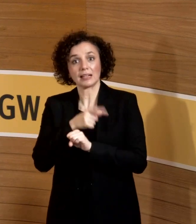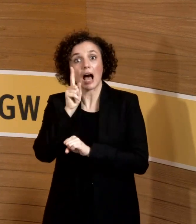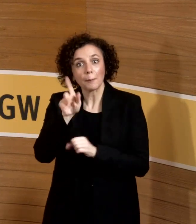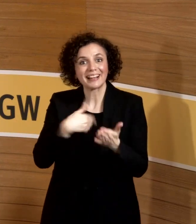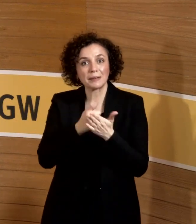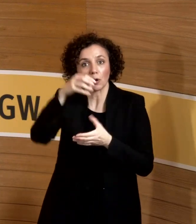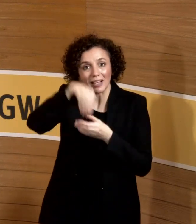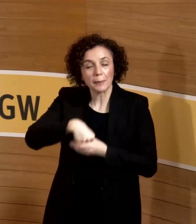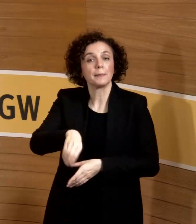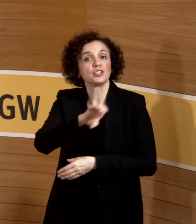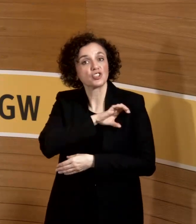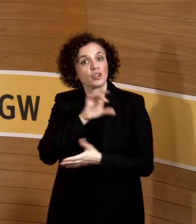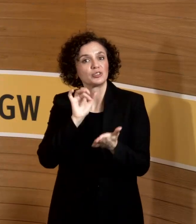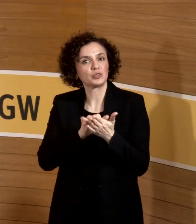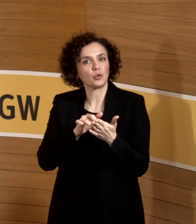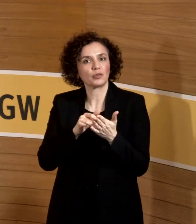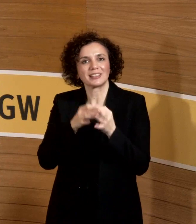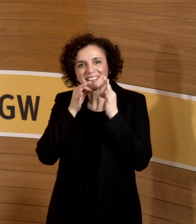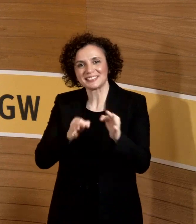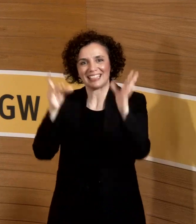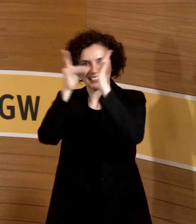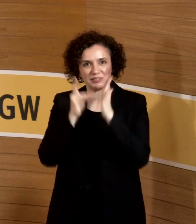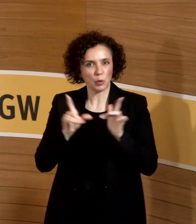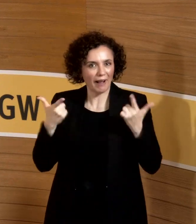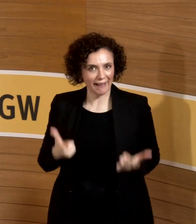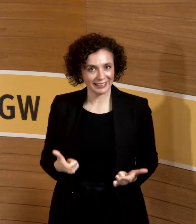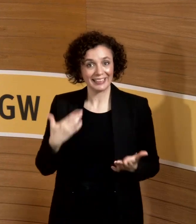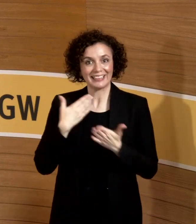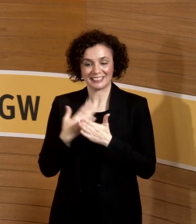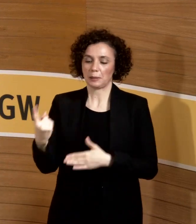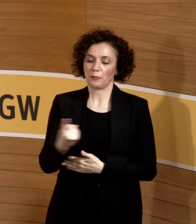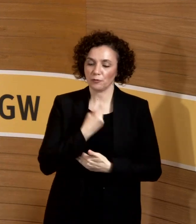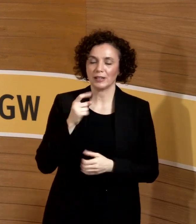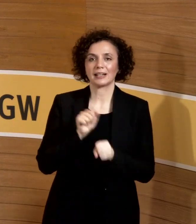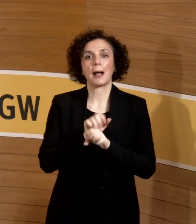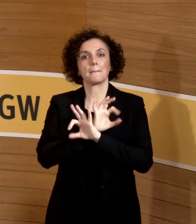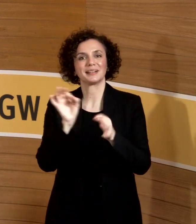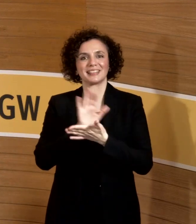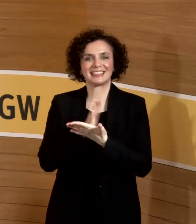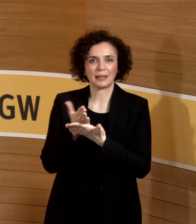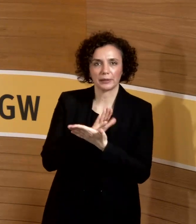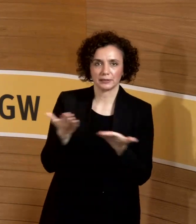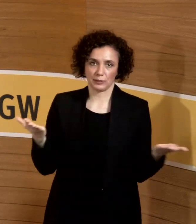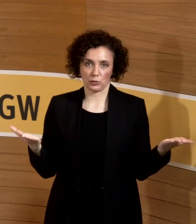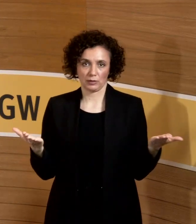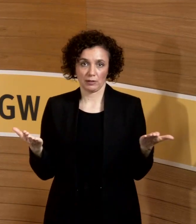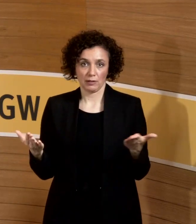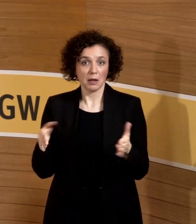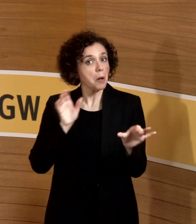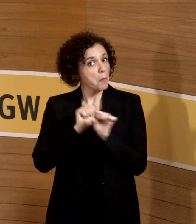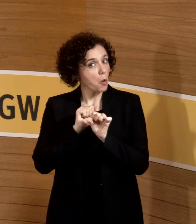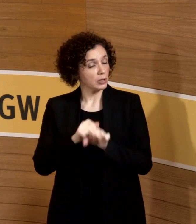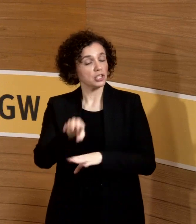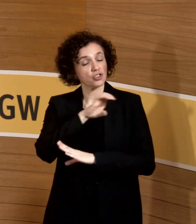unbestimmt ist, birgt es die Chance, dass man es auslegen kann. Das macht es zwar nicht einfach, aber immerhin ist eine Chance da.